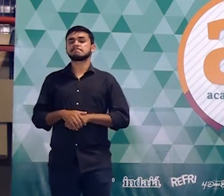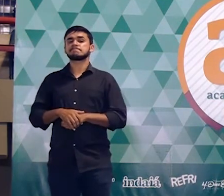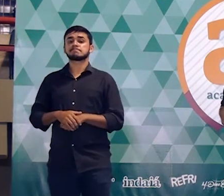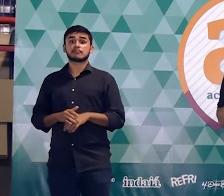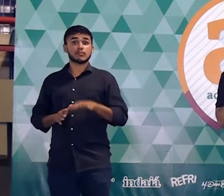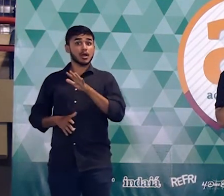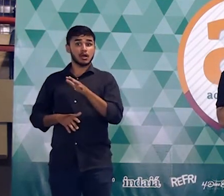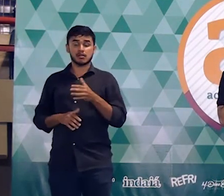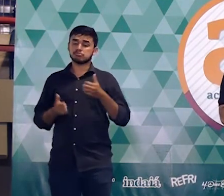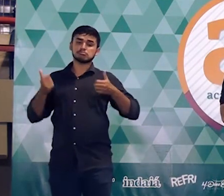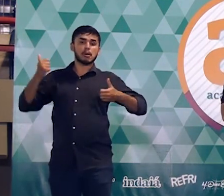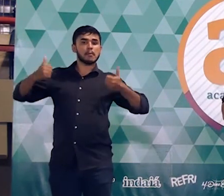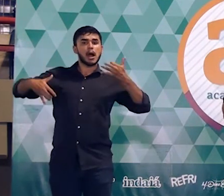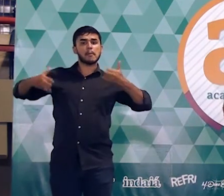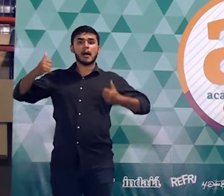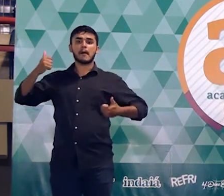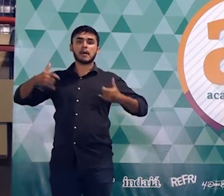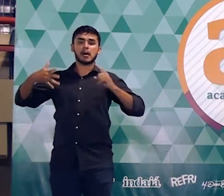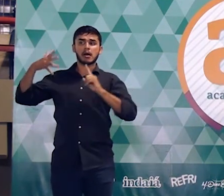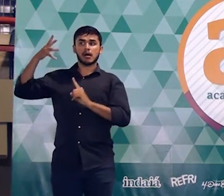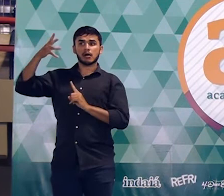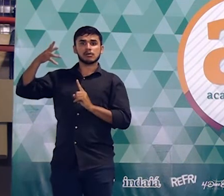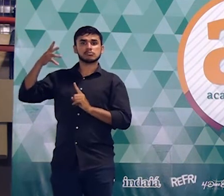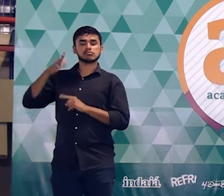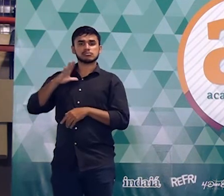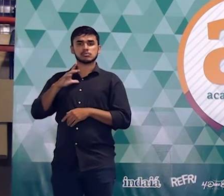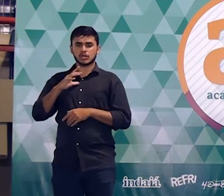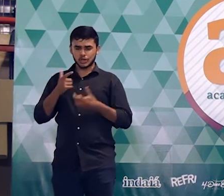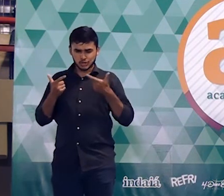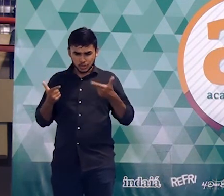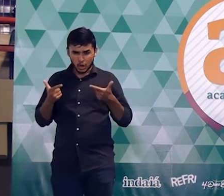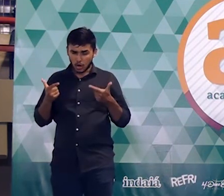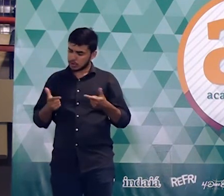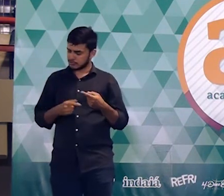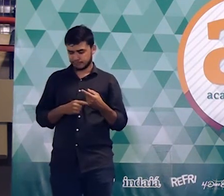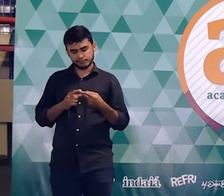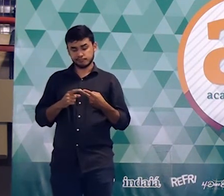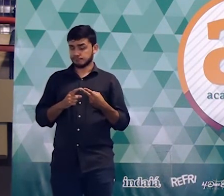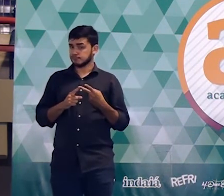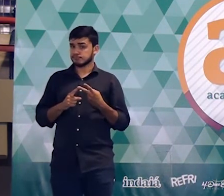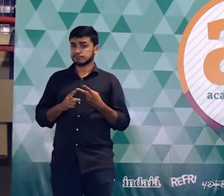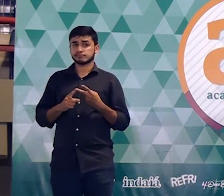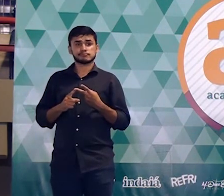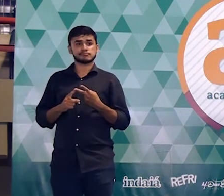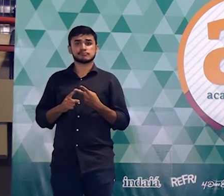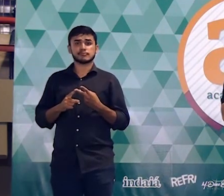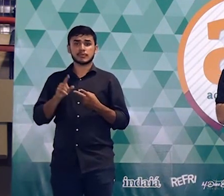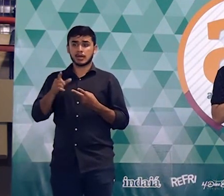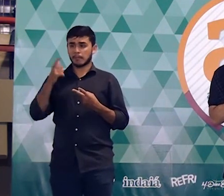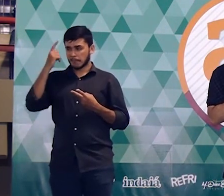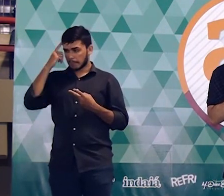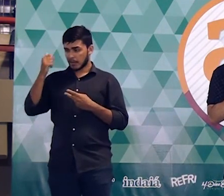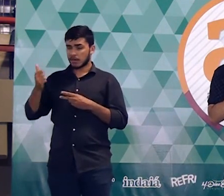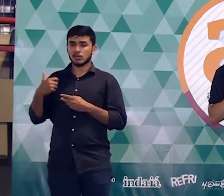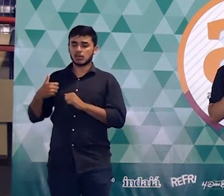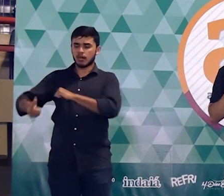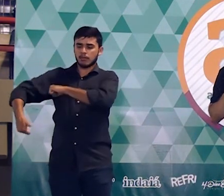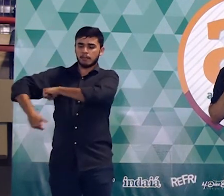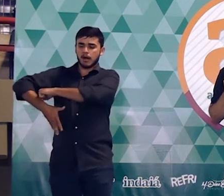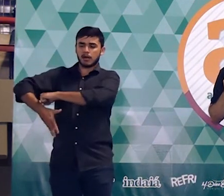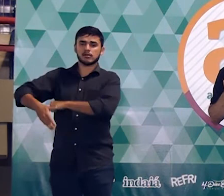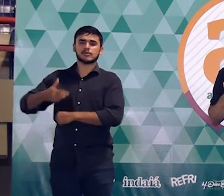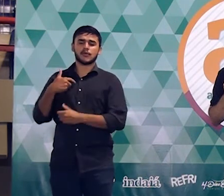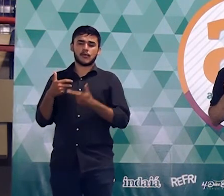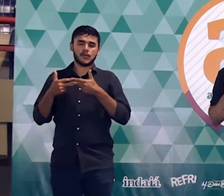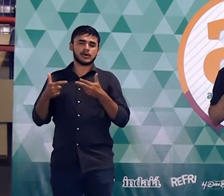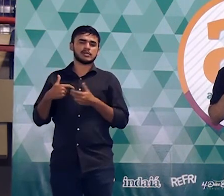mais impressionante é que ele nunca falou em sorte ele nunca falou que conseguiu nada de mão beijada o que é